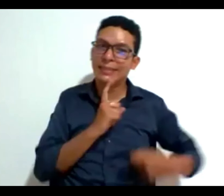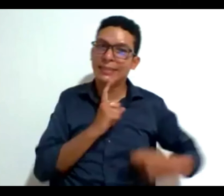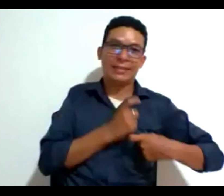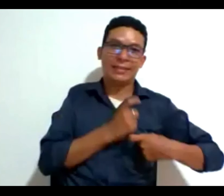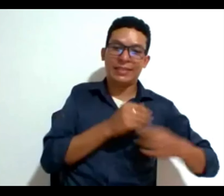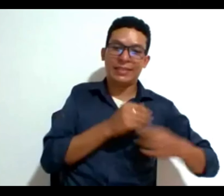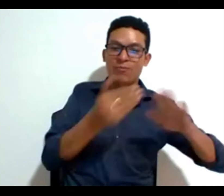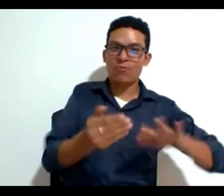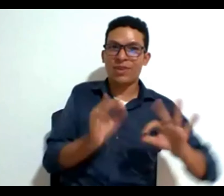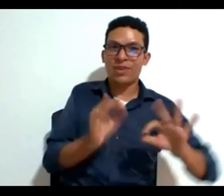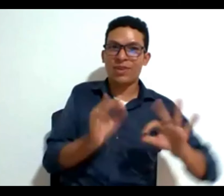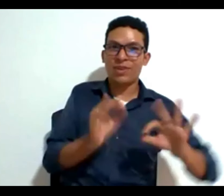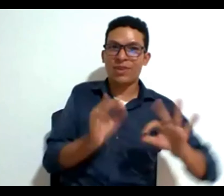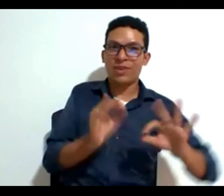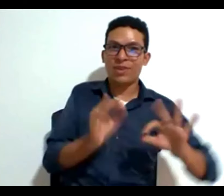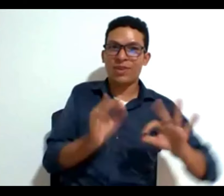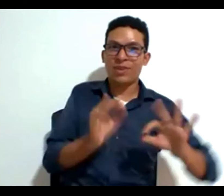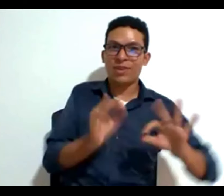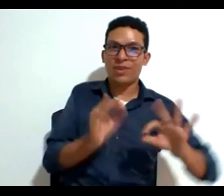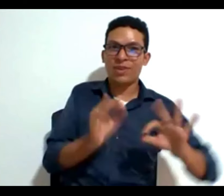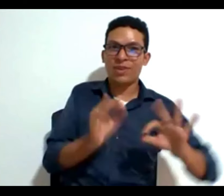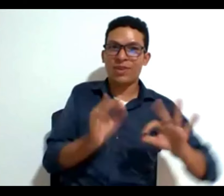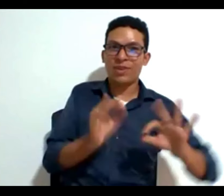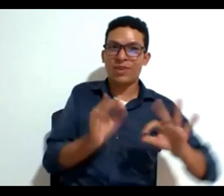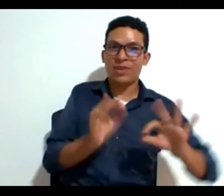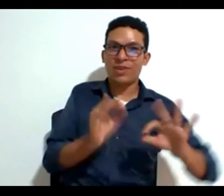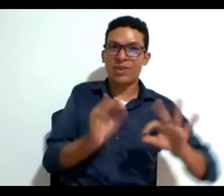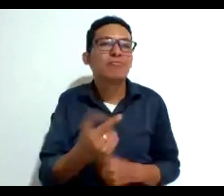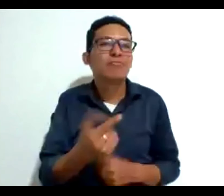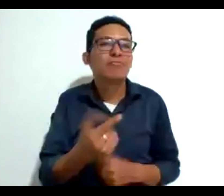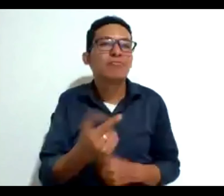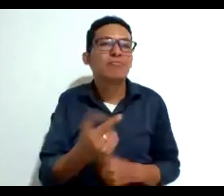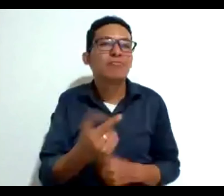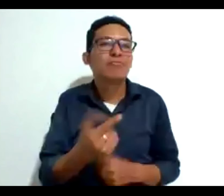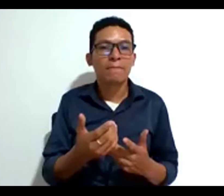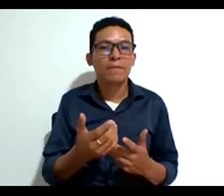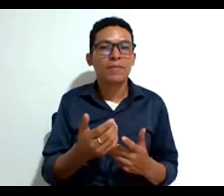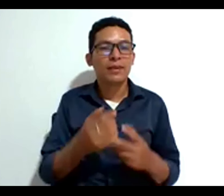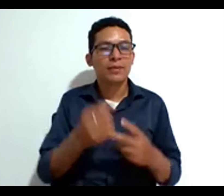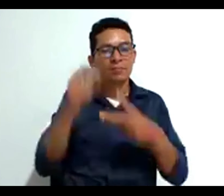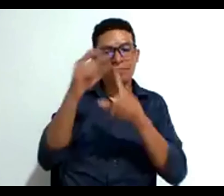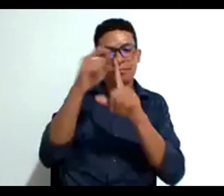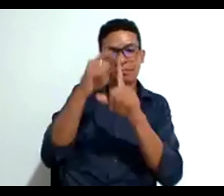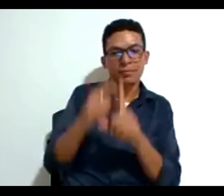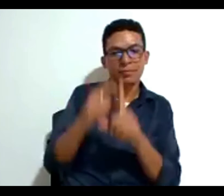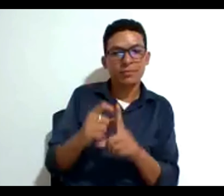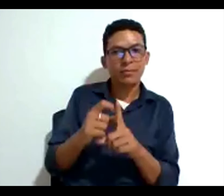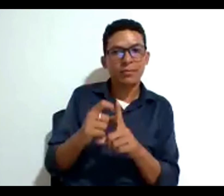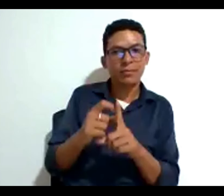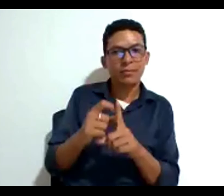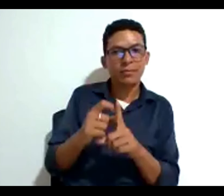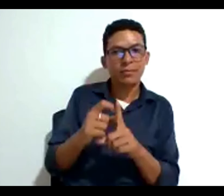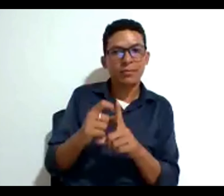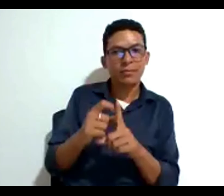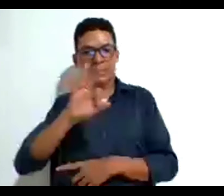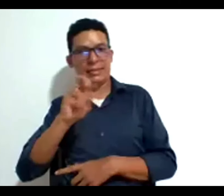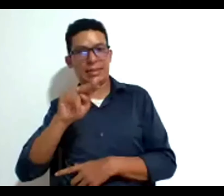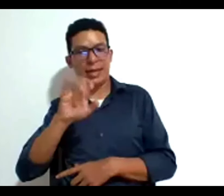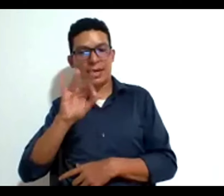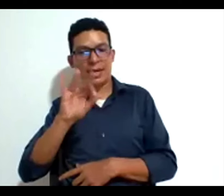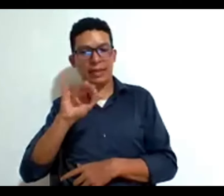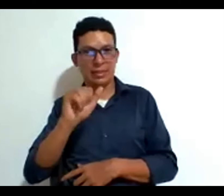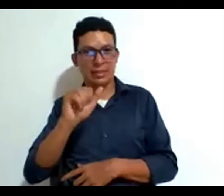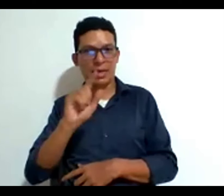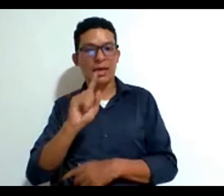digna como tal estaríamos hablando también en muchos aspectos de algo que se denomina mistanasia y es que es la muerte en